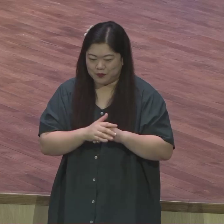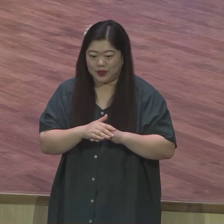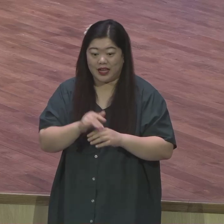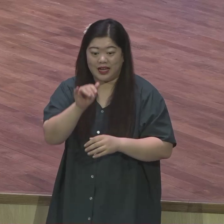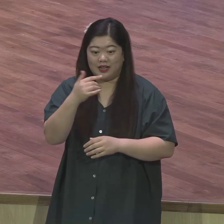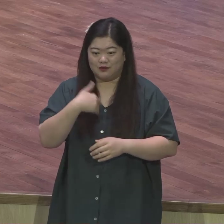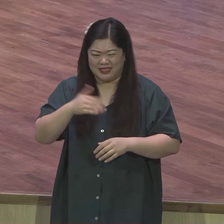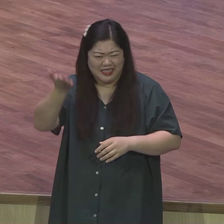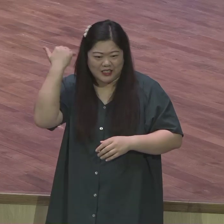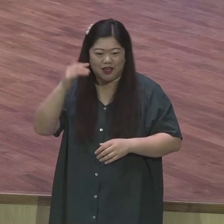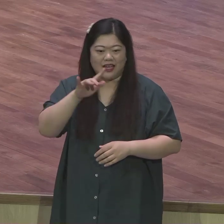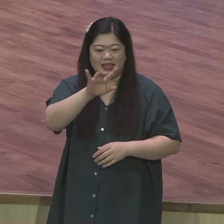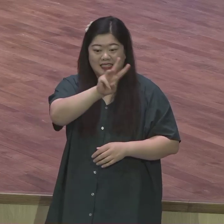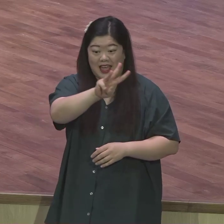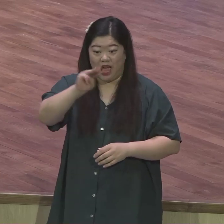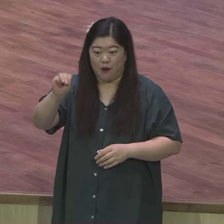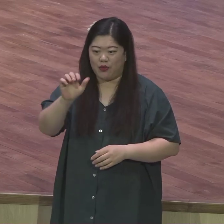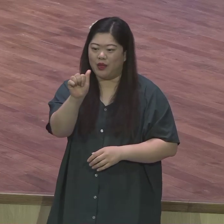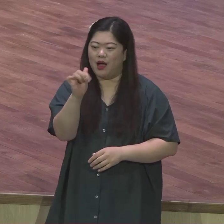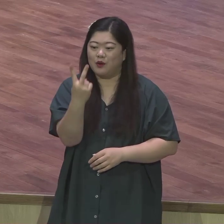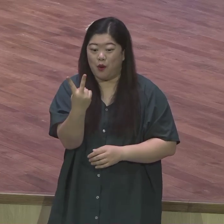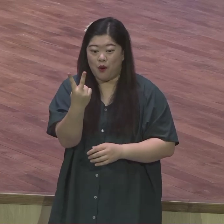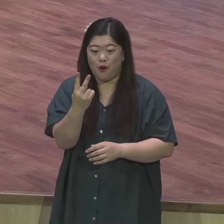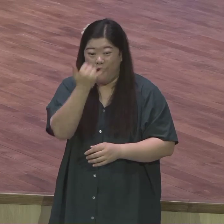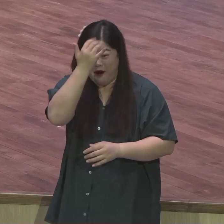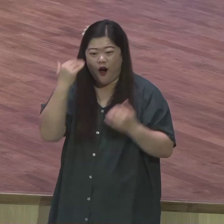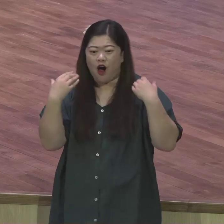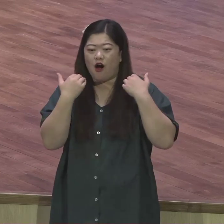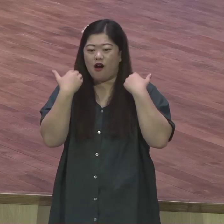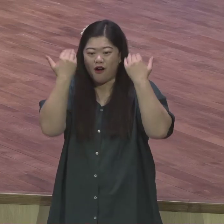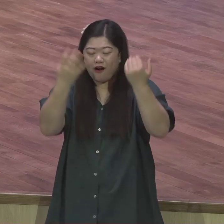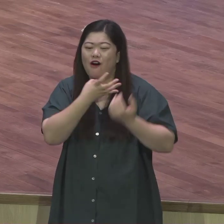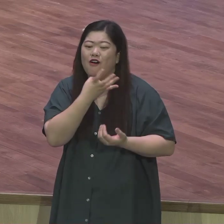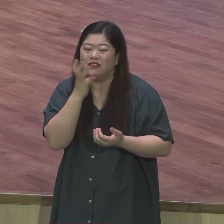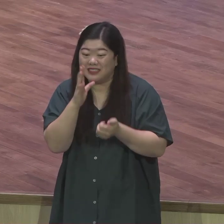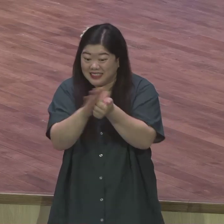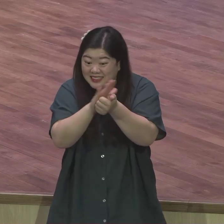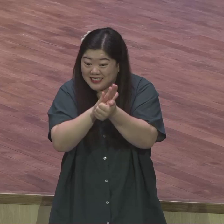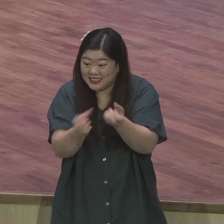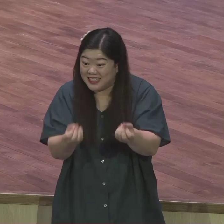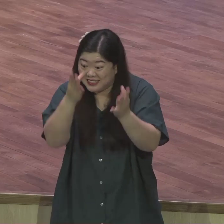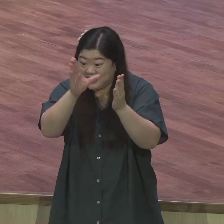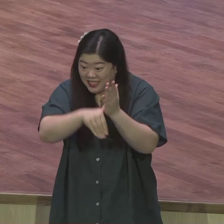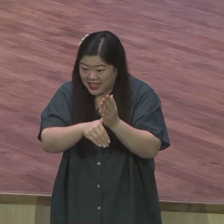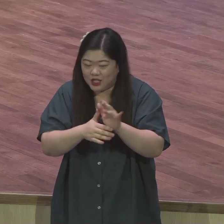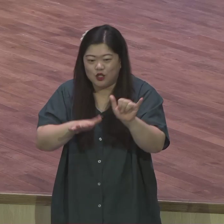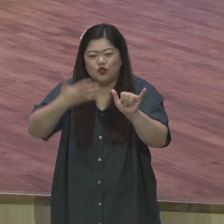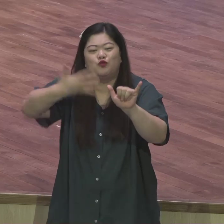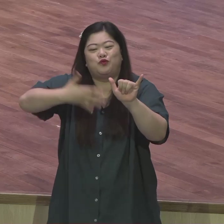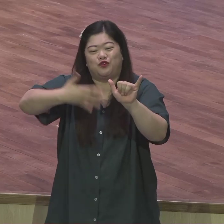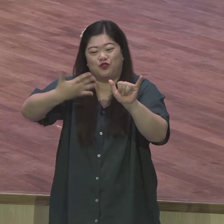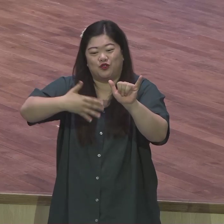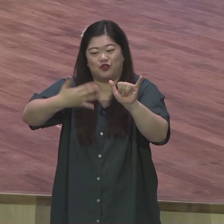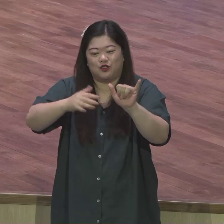우리 예원 효잔치인 걸 이거 뭐 유튜브 들어가서 보니까 뭐 10만이 넘는가